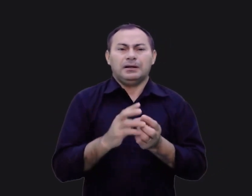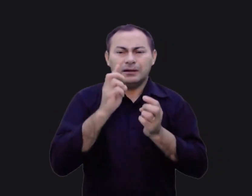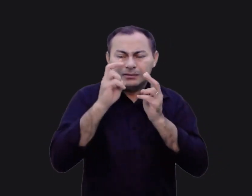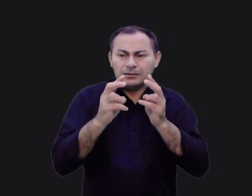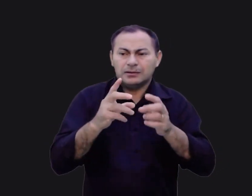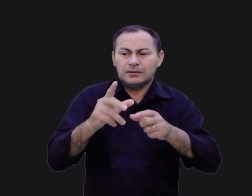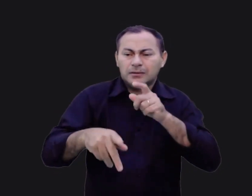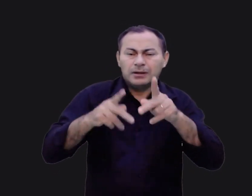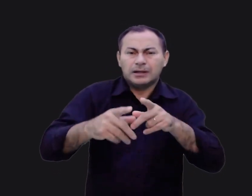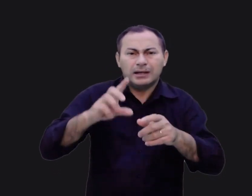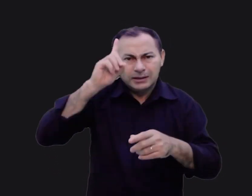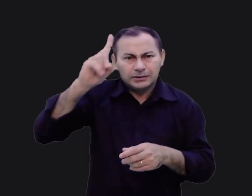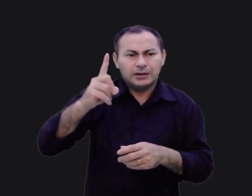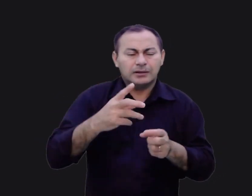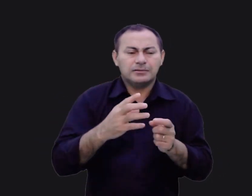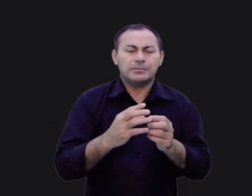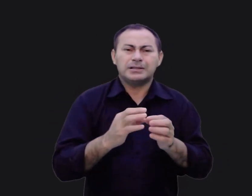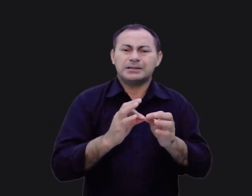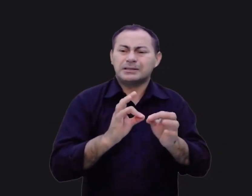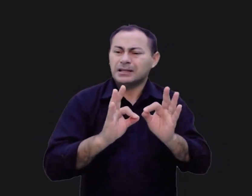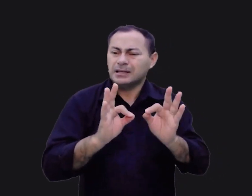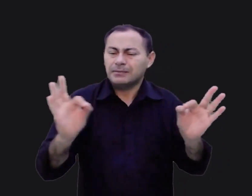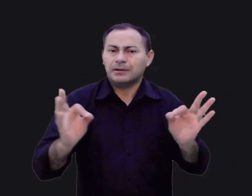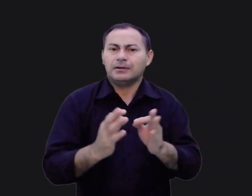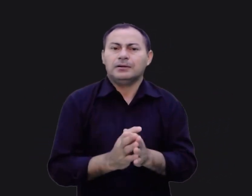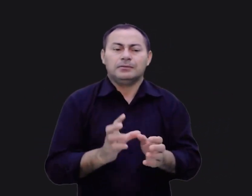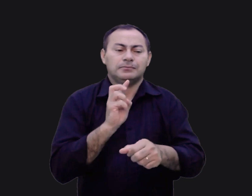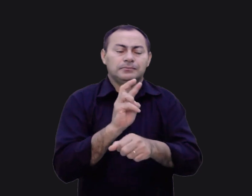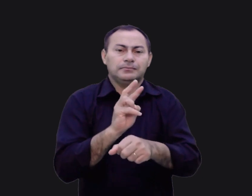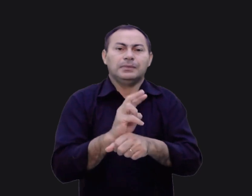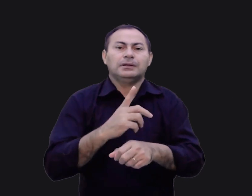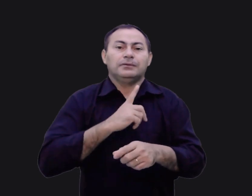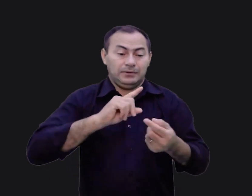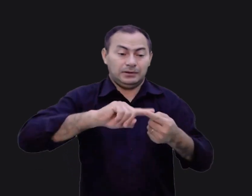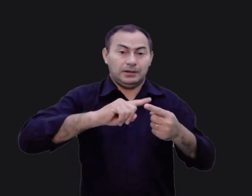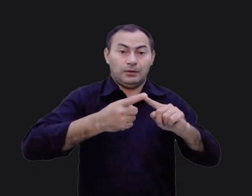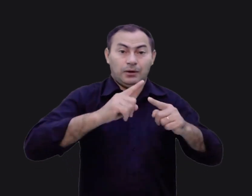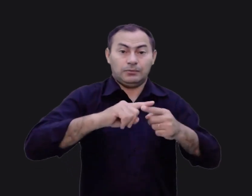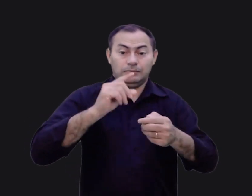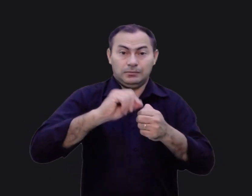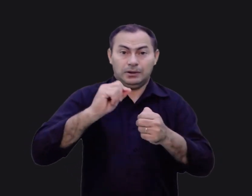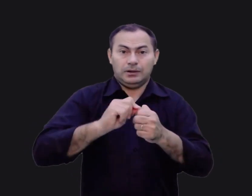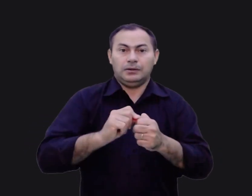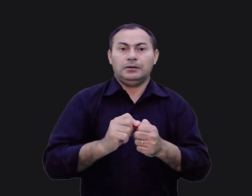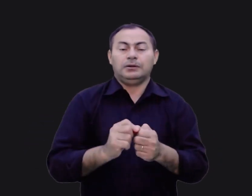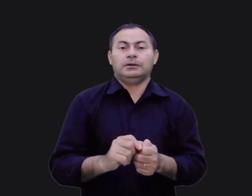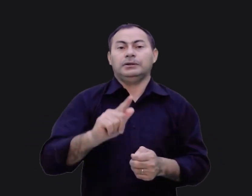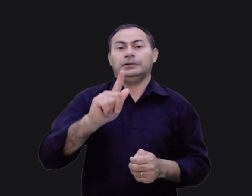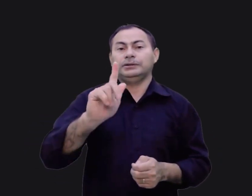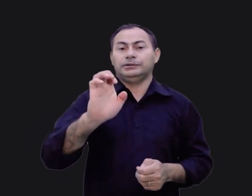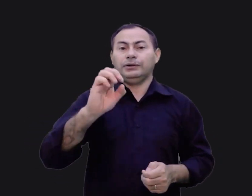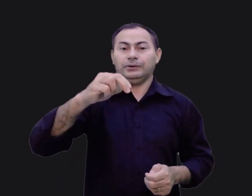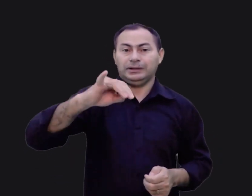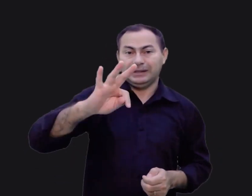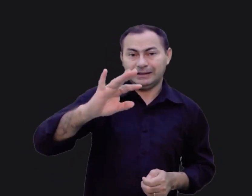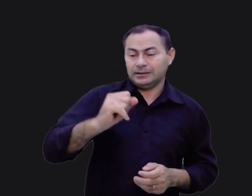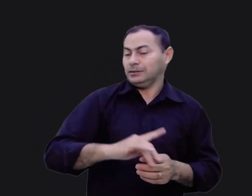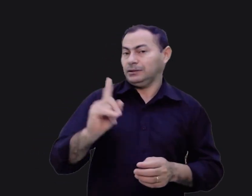incivilizados naqueles dias, vamos dizer assim, que mantiveram o acordo que tinham feito com os gibionitas e não os